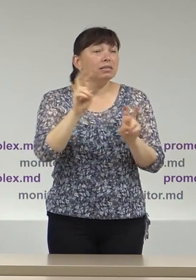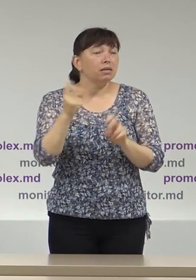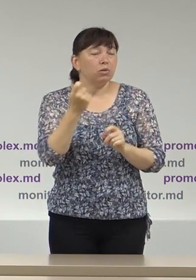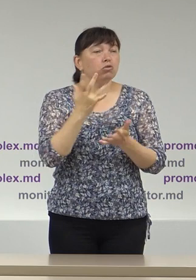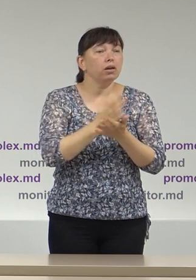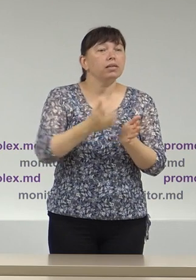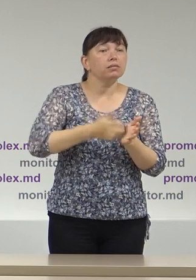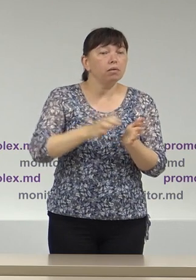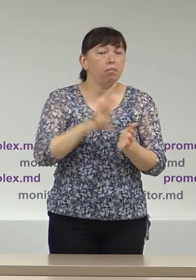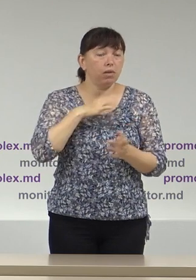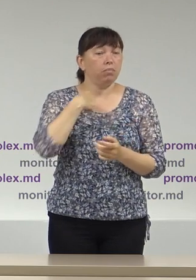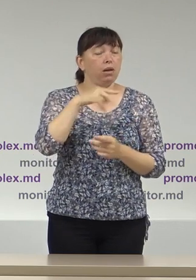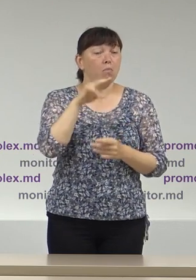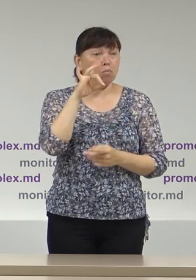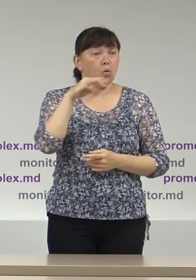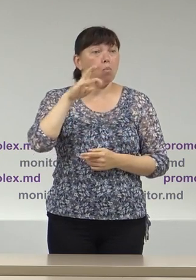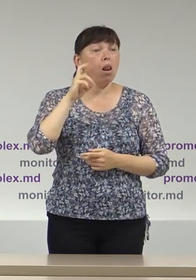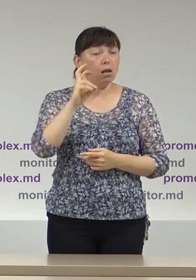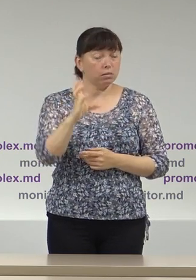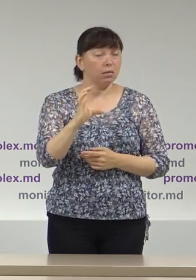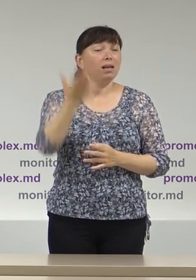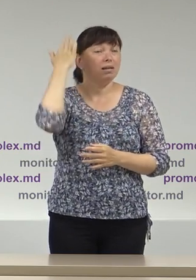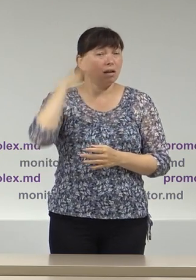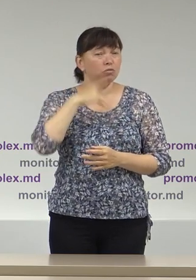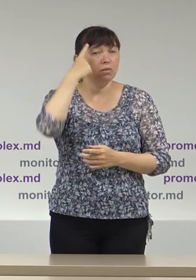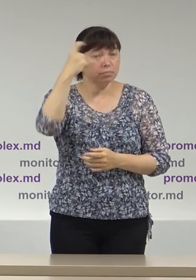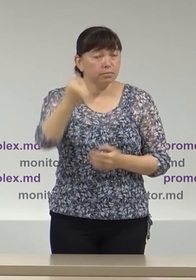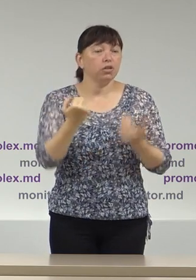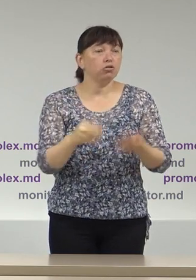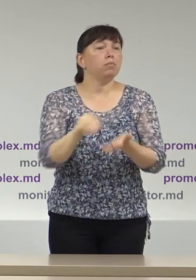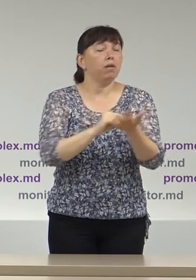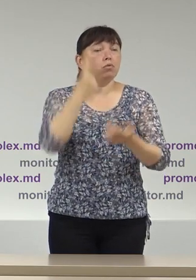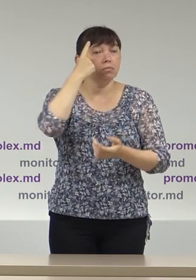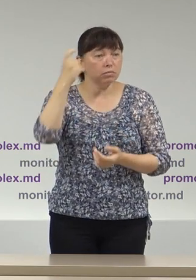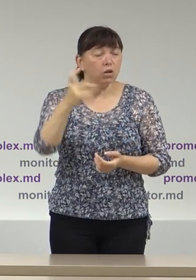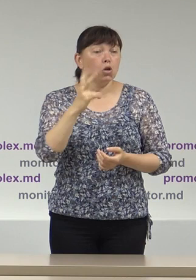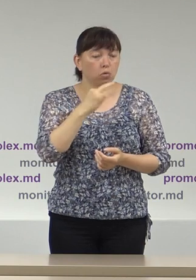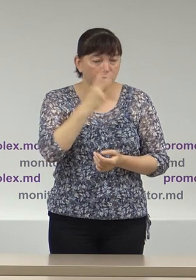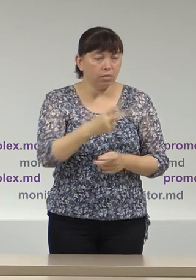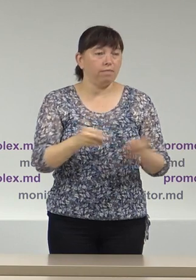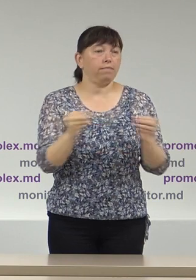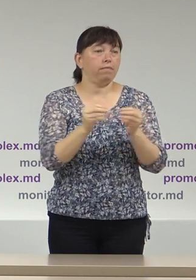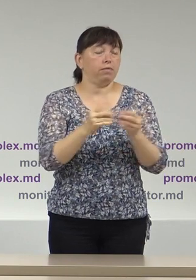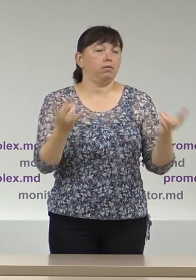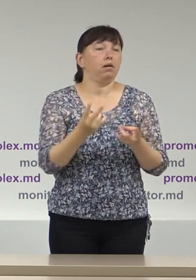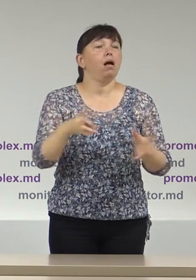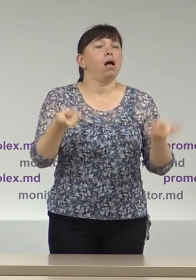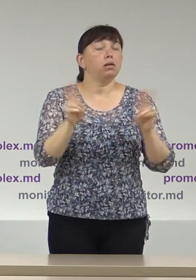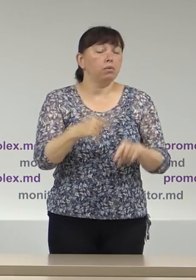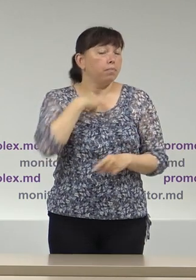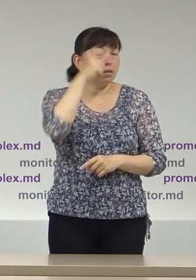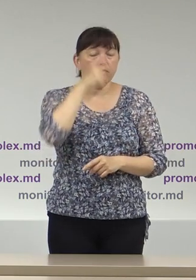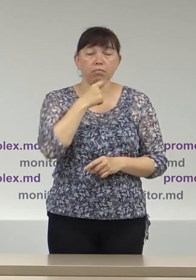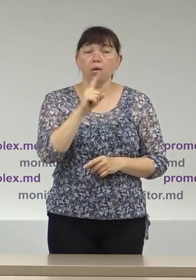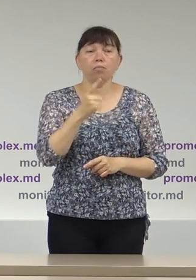sesizate de către Promolex și în alegerile prezidenti. Dar, cu regret, le constatăm și acum. Nu înțelegem de ce